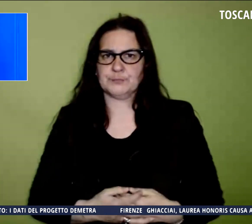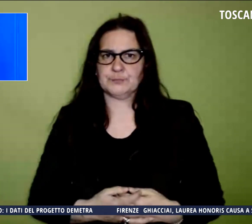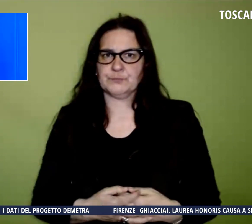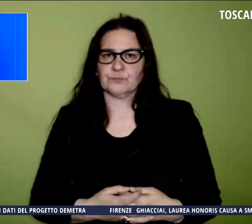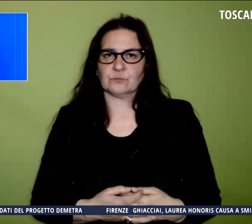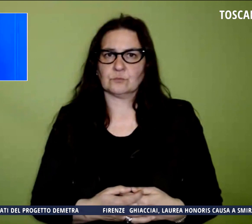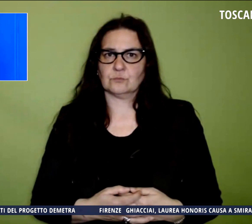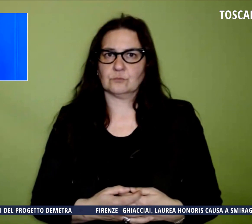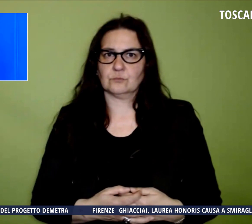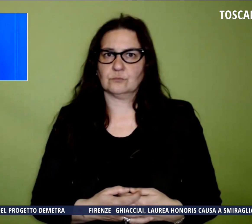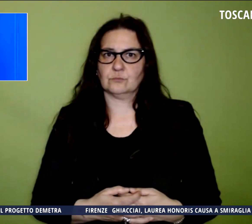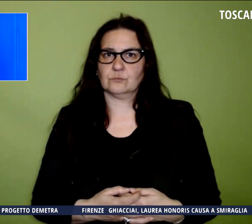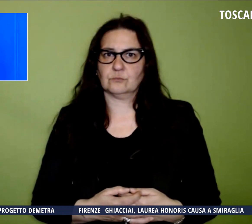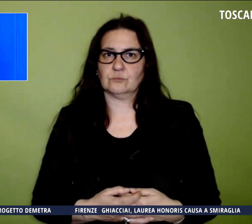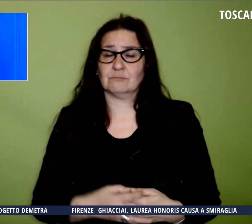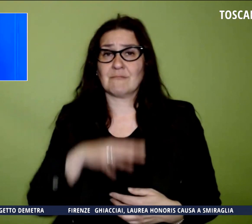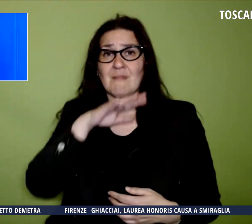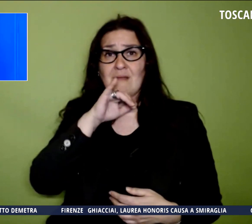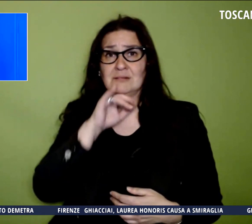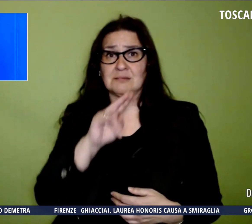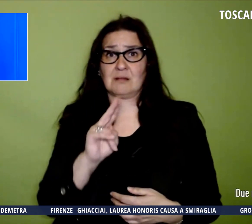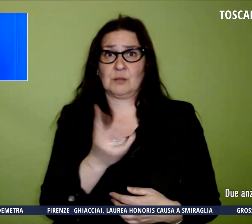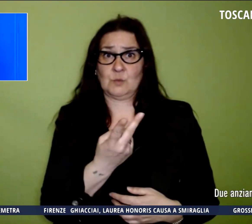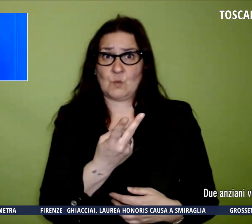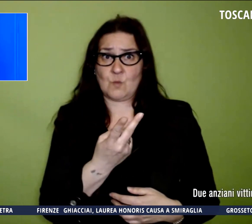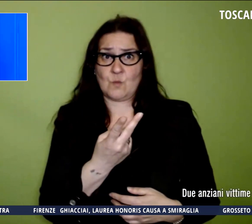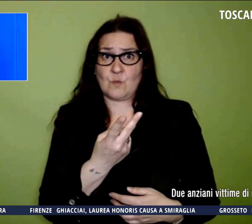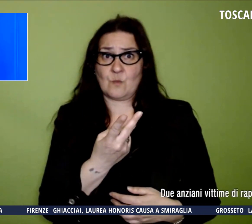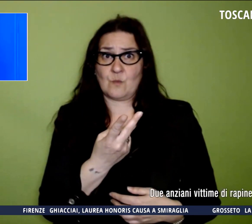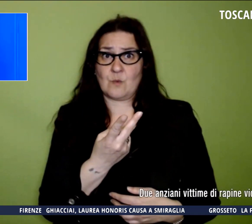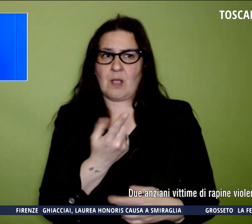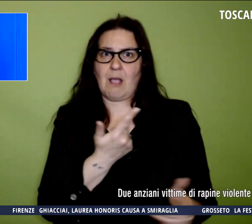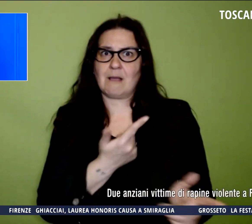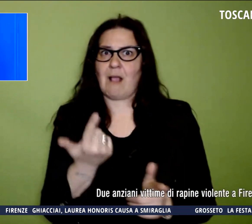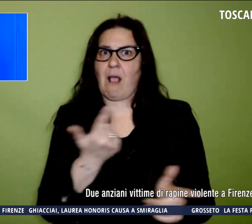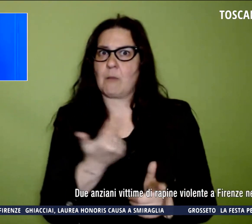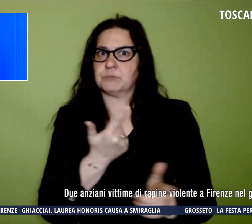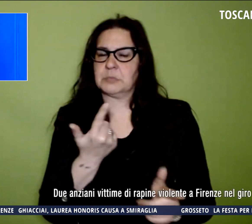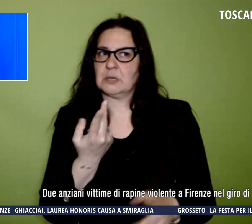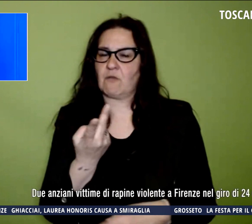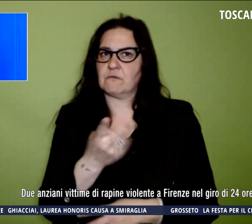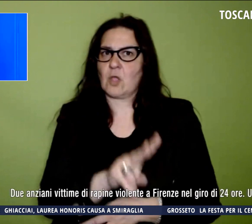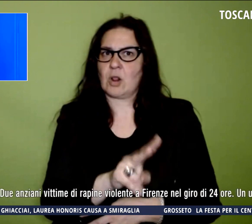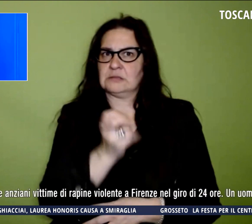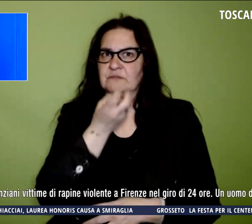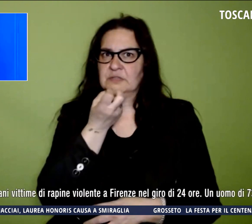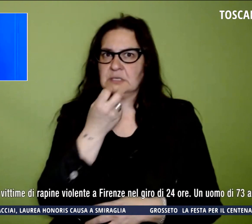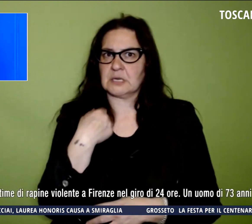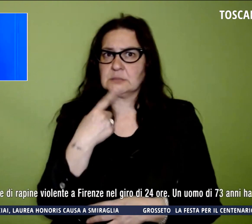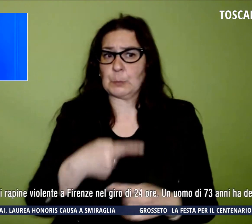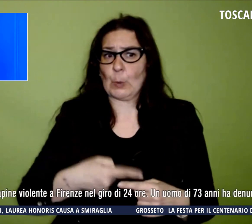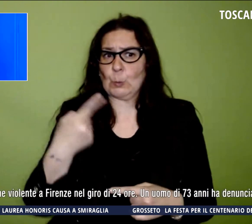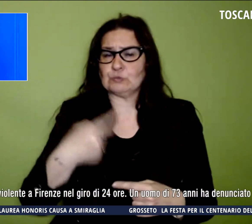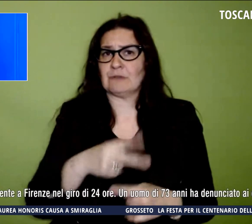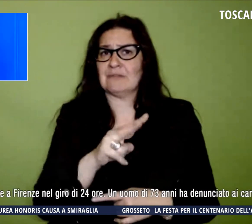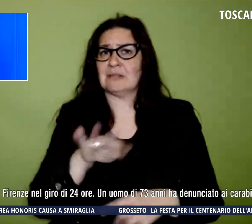due anziani sono rimasti vittima di rapine violenti a Firenze nel giro di 24 ore. Un uomo